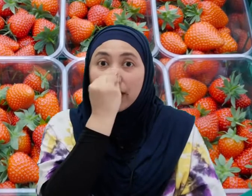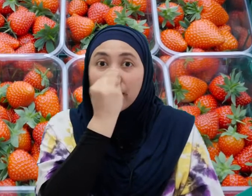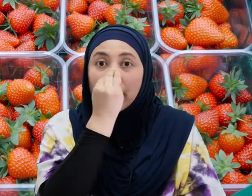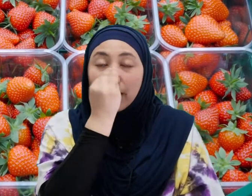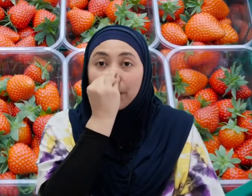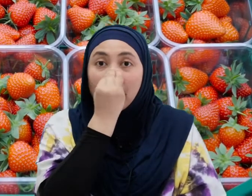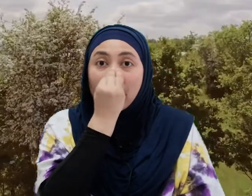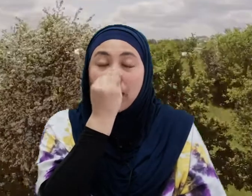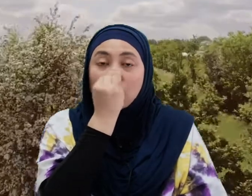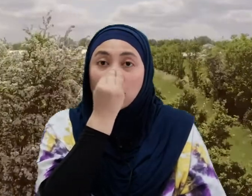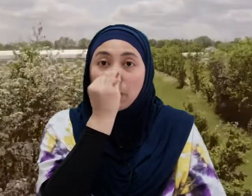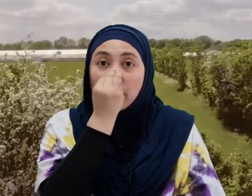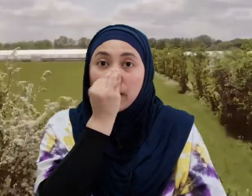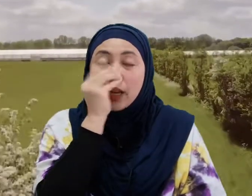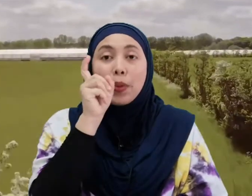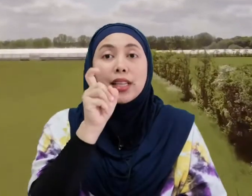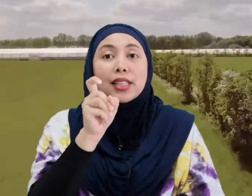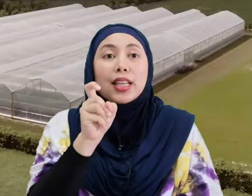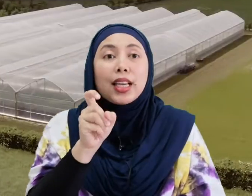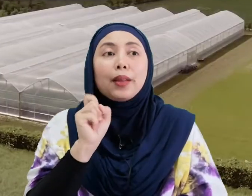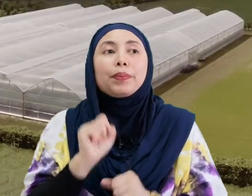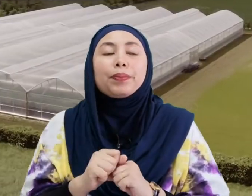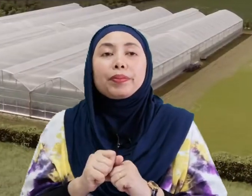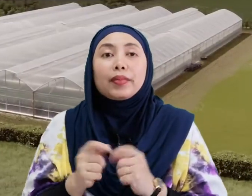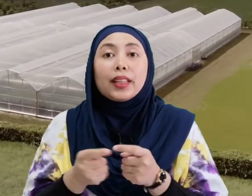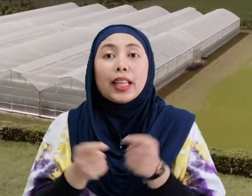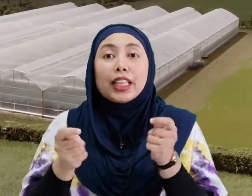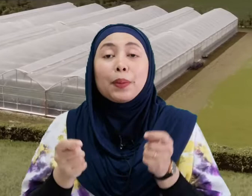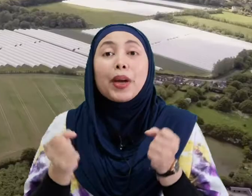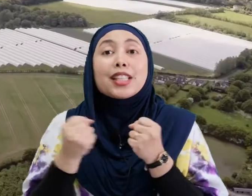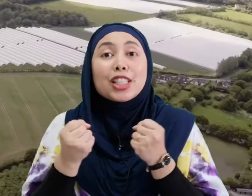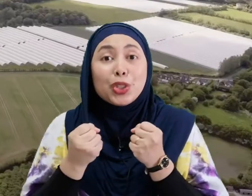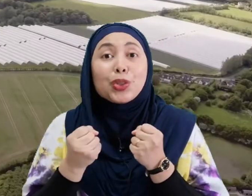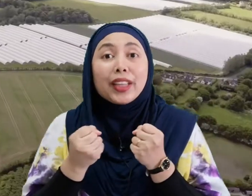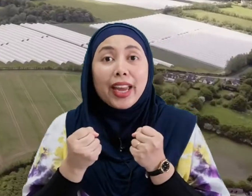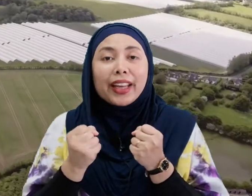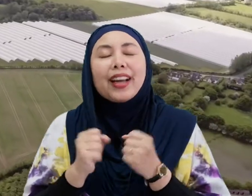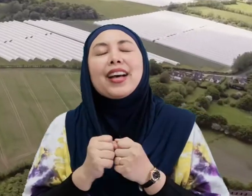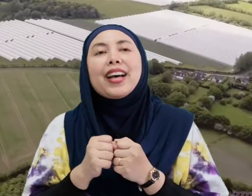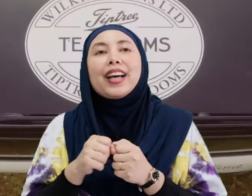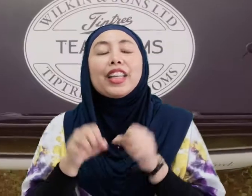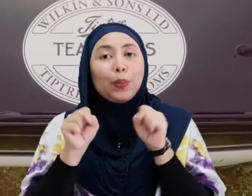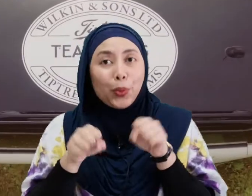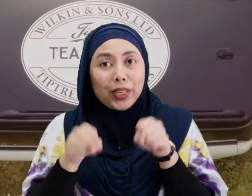Strawberry Mesti Di tempat Di Yang sejuk Kan Dia boleh